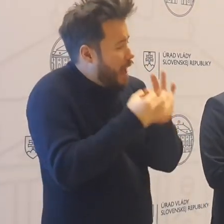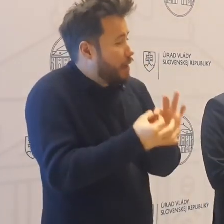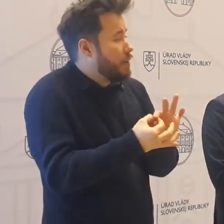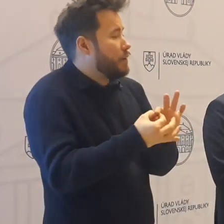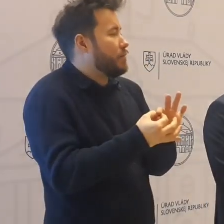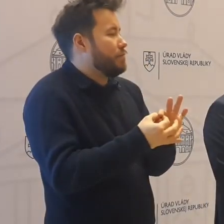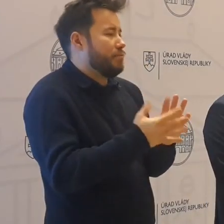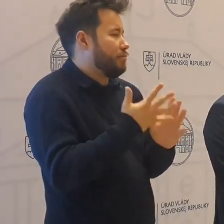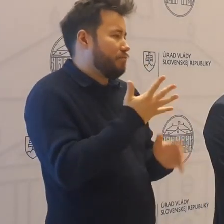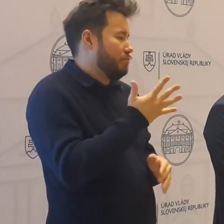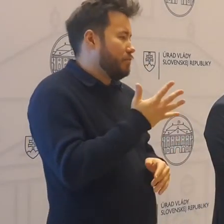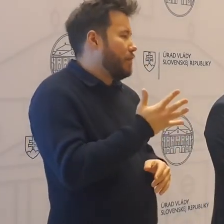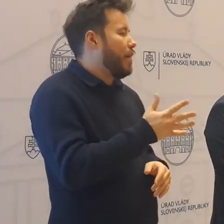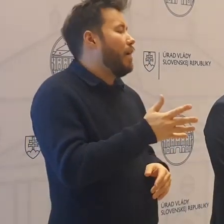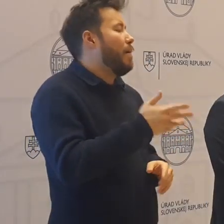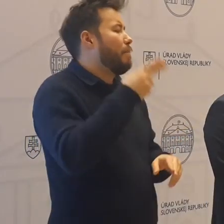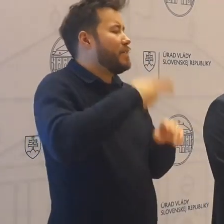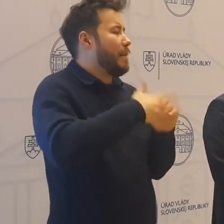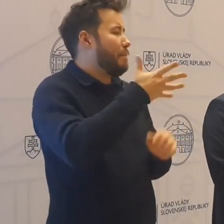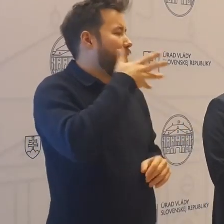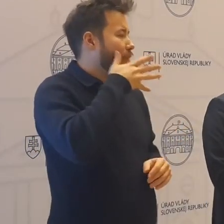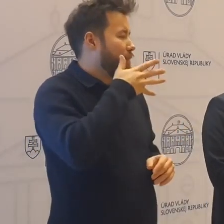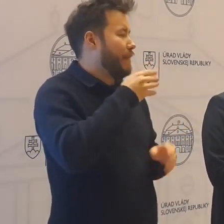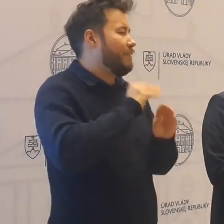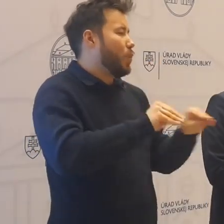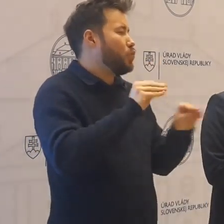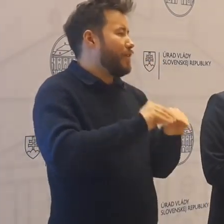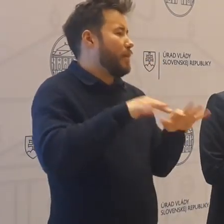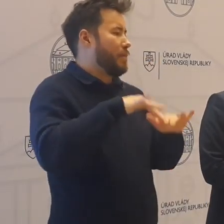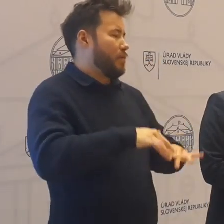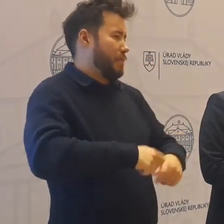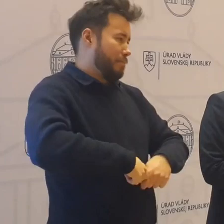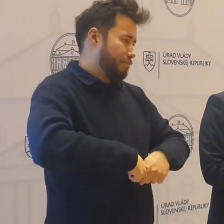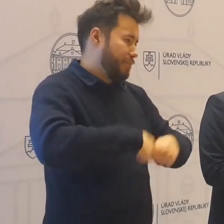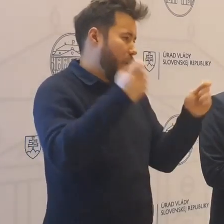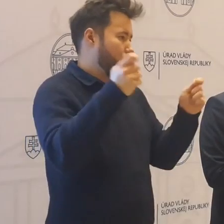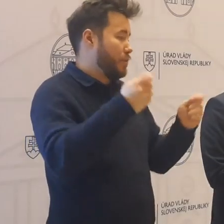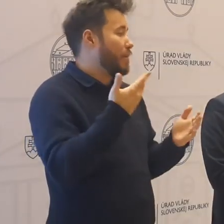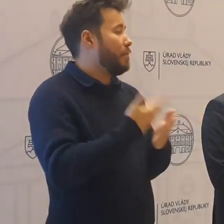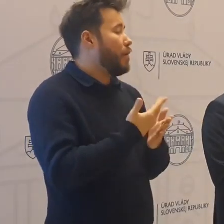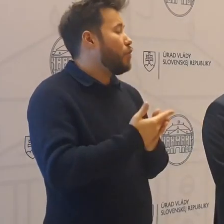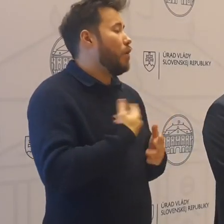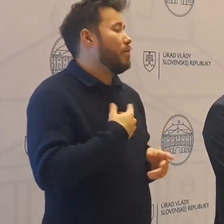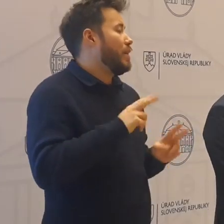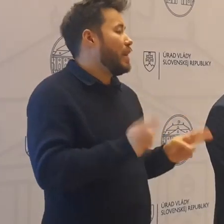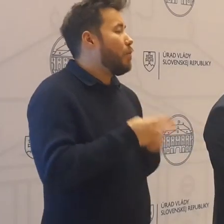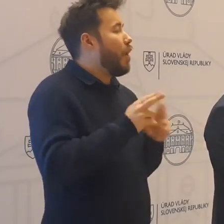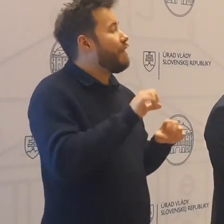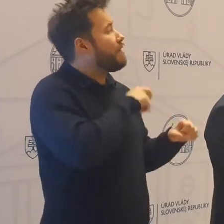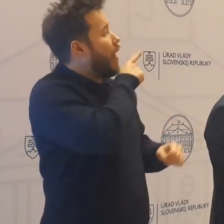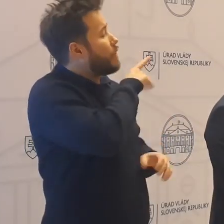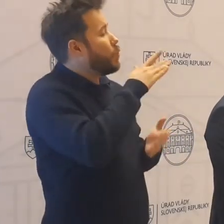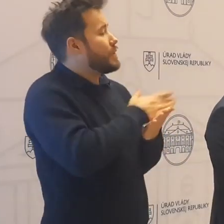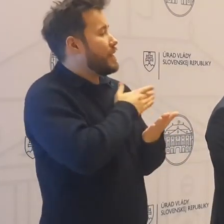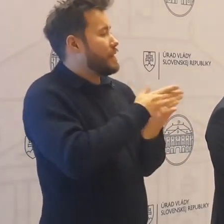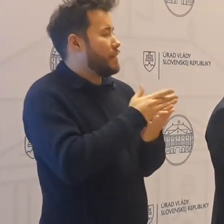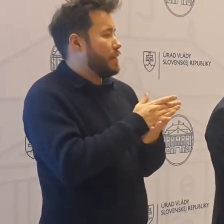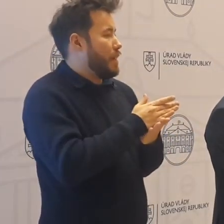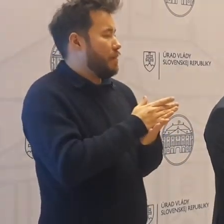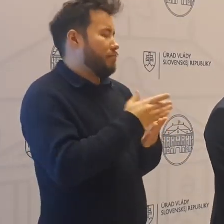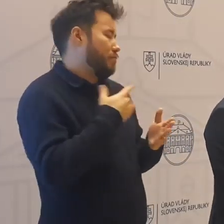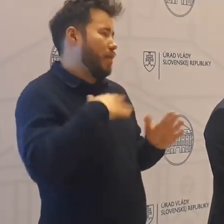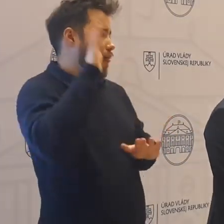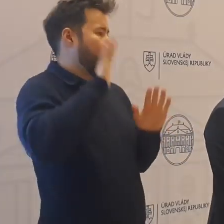dní budeme musieť prerušiť toto vyučovanie. Aj z toho dôvodu som sa nevedel stotožniť s uznesením vlády a musel som